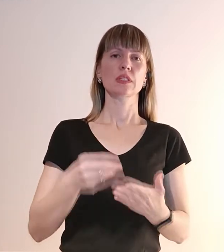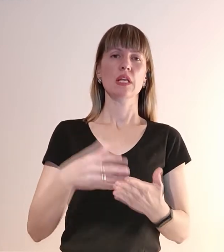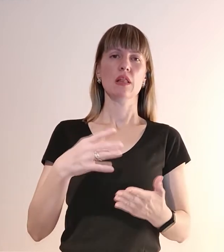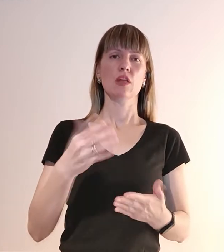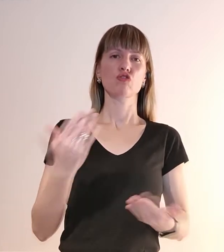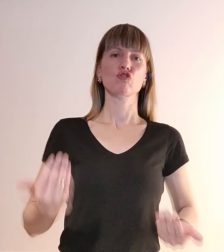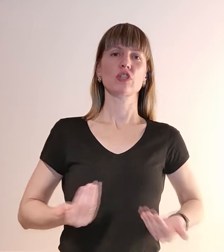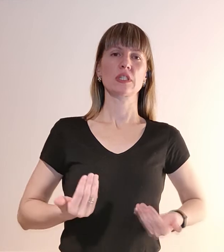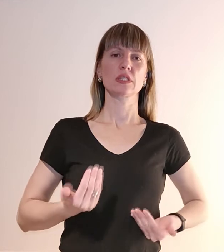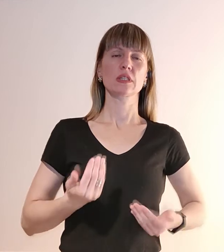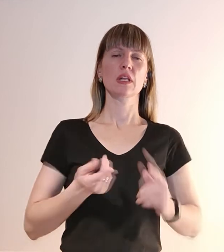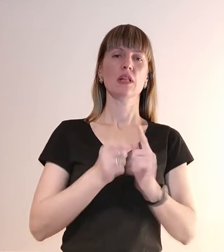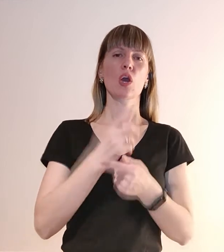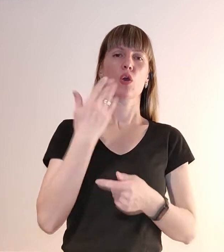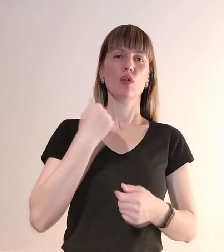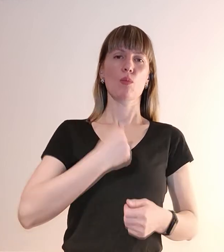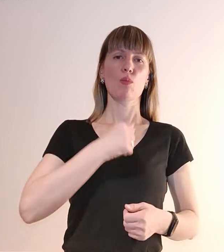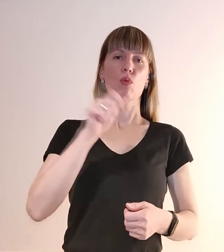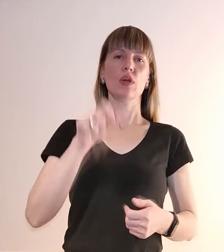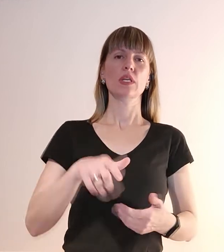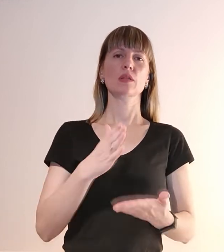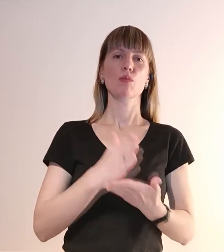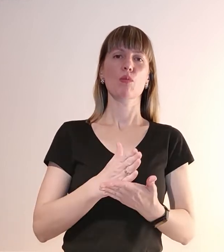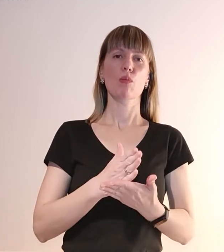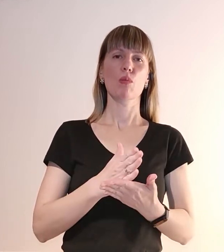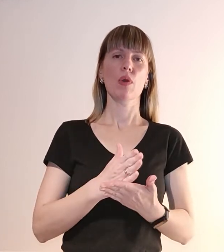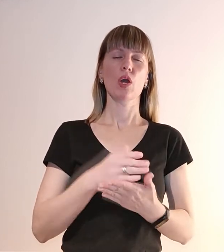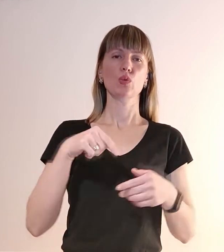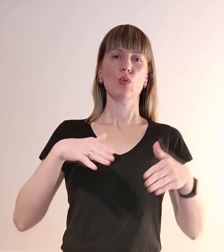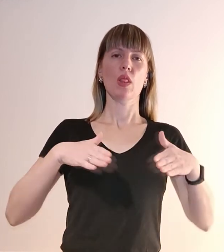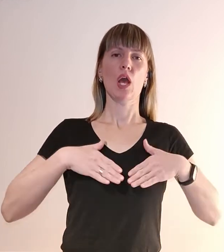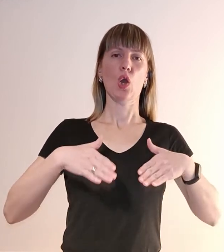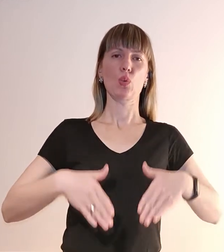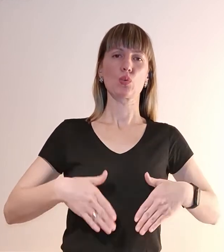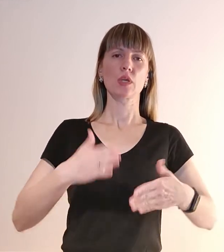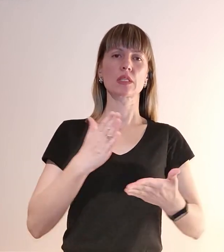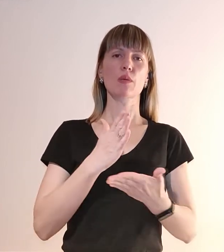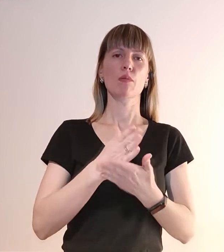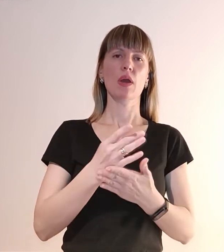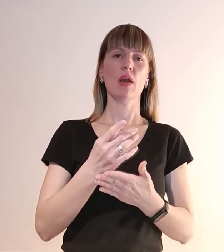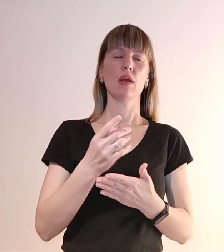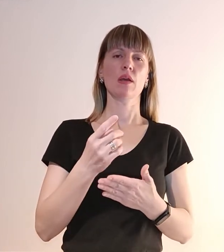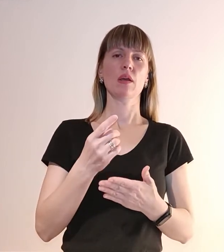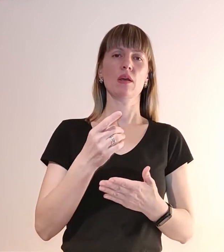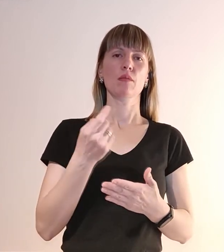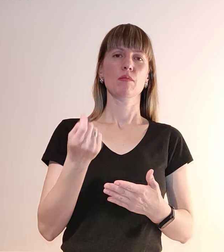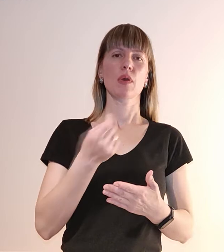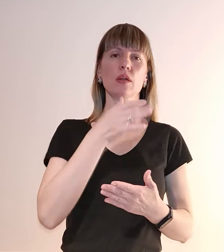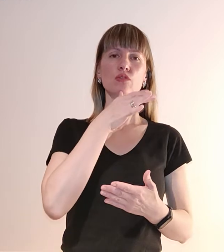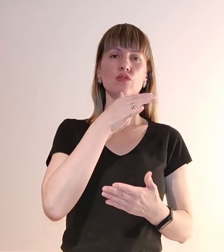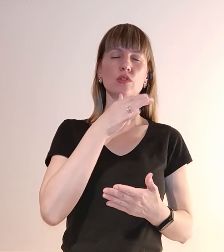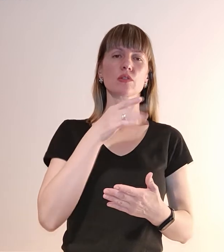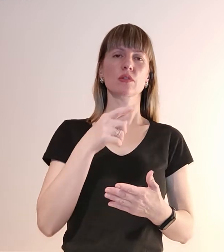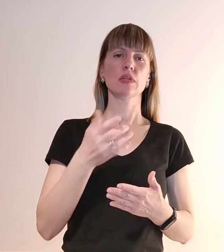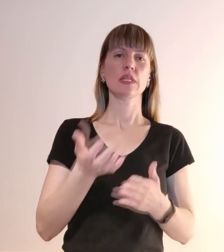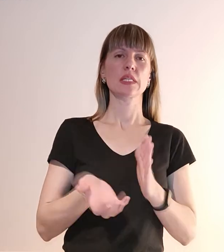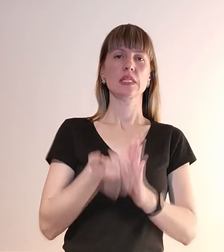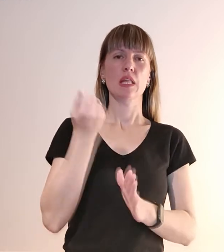Натомість, коли баєц має випутна руля, це займає мінімум часу. Він зняв, поміняв і все,